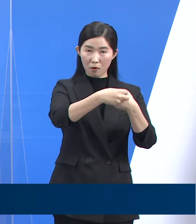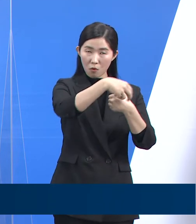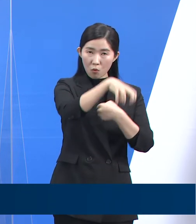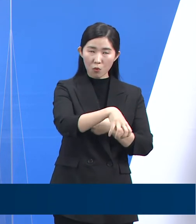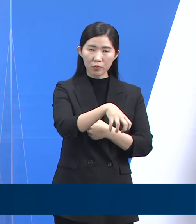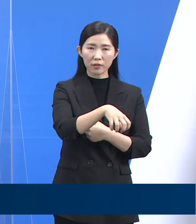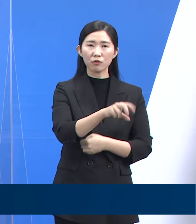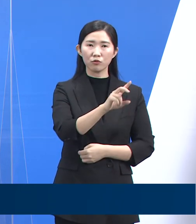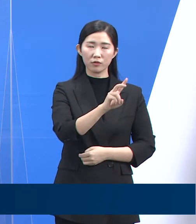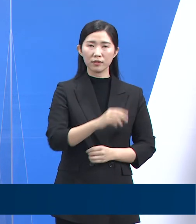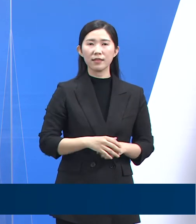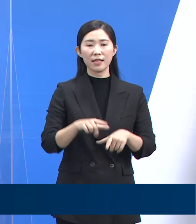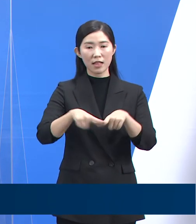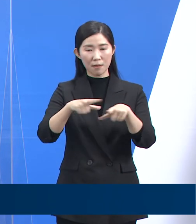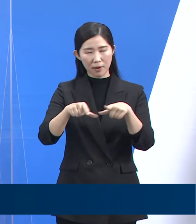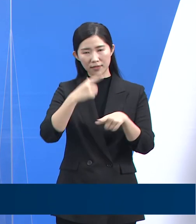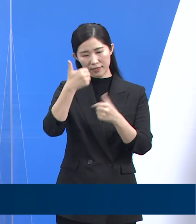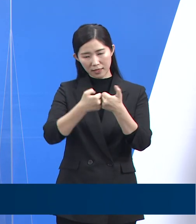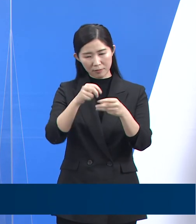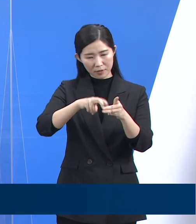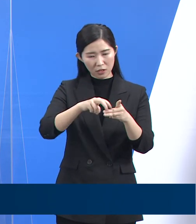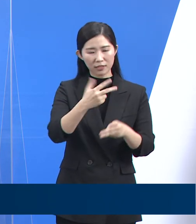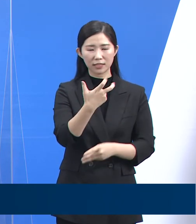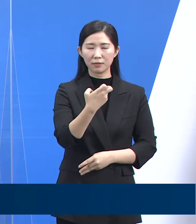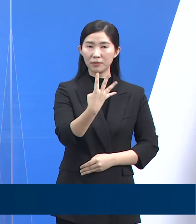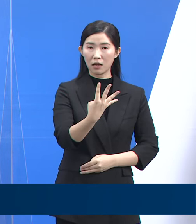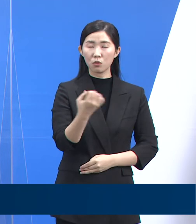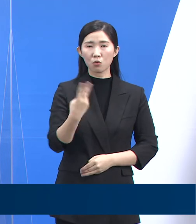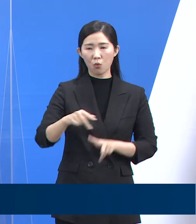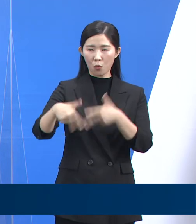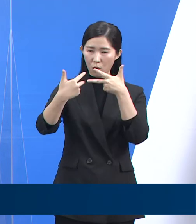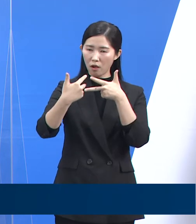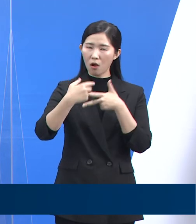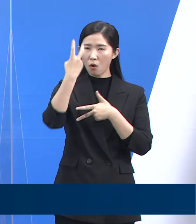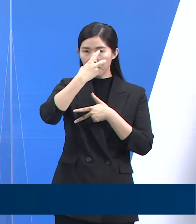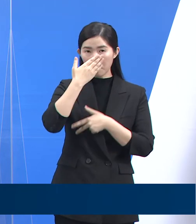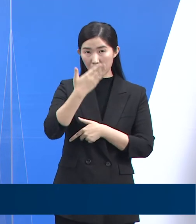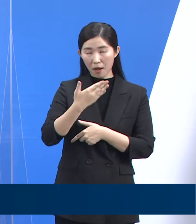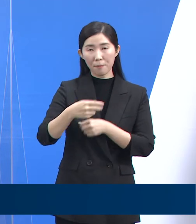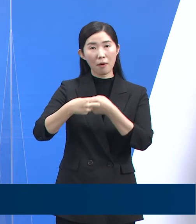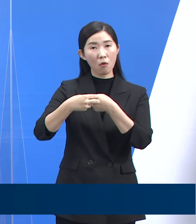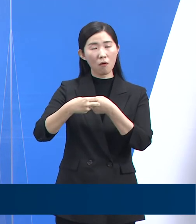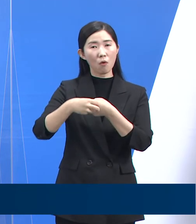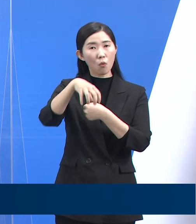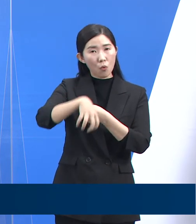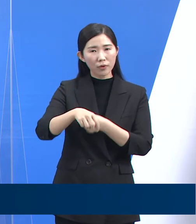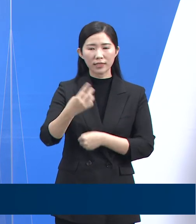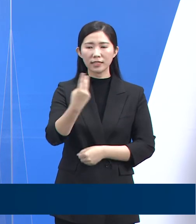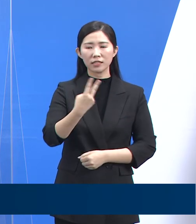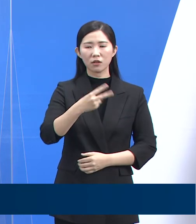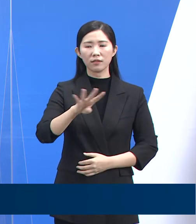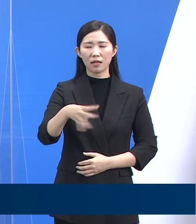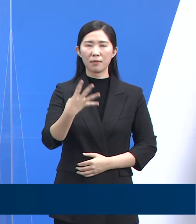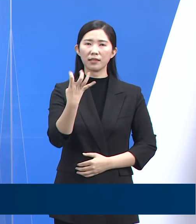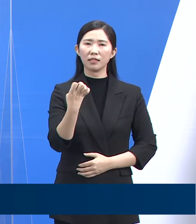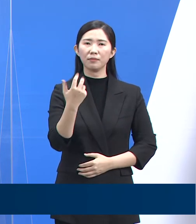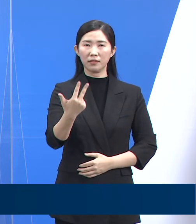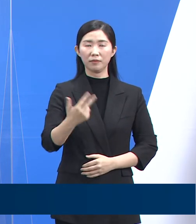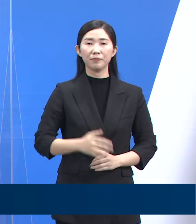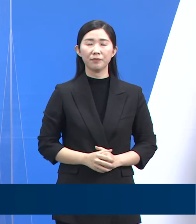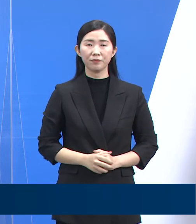재택치료 의료상담센터는 74개소이며 비대면 진료가 가능한 동네 병원은 2,447개소입니다.